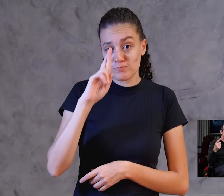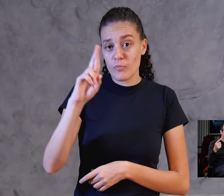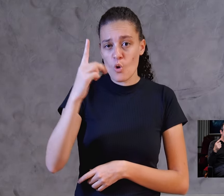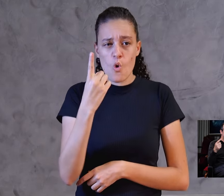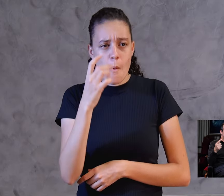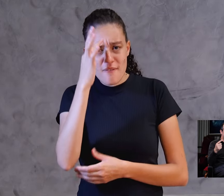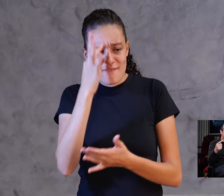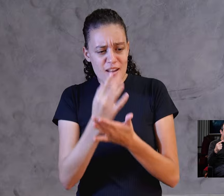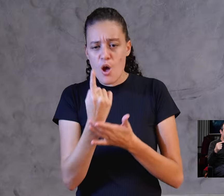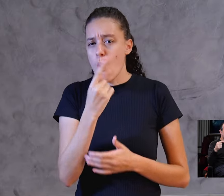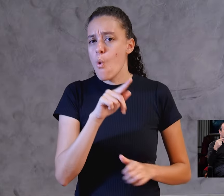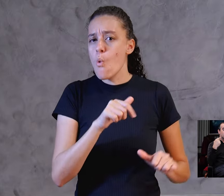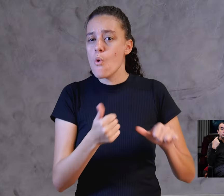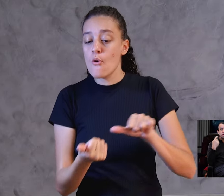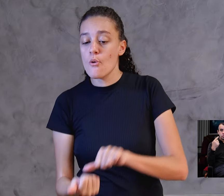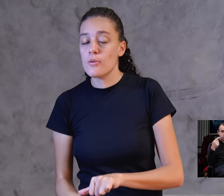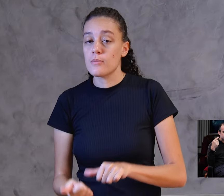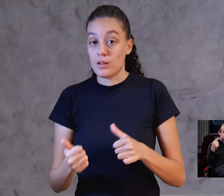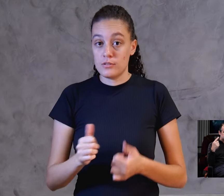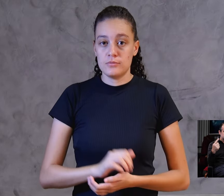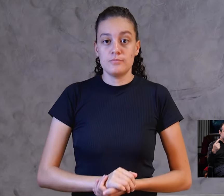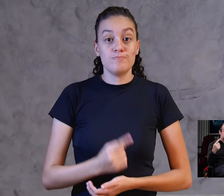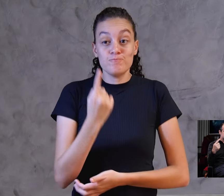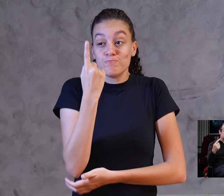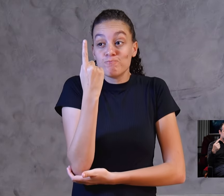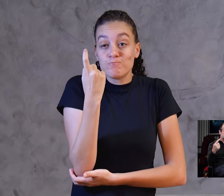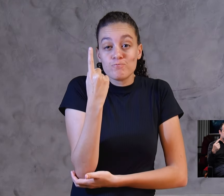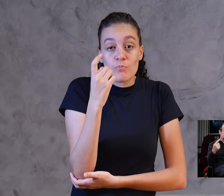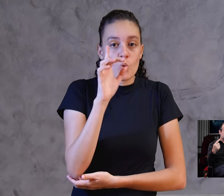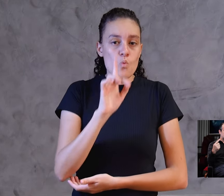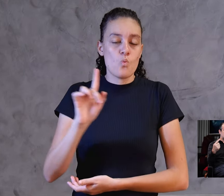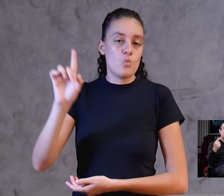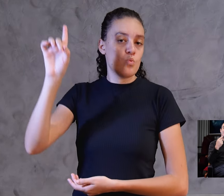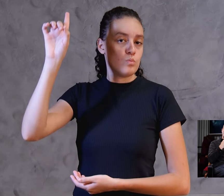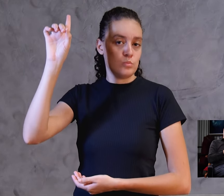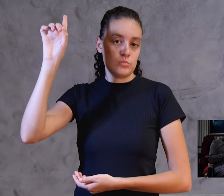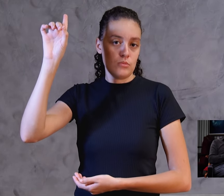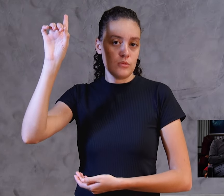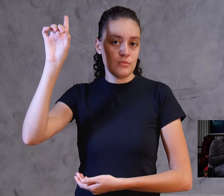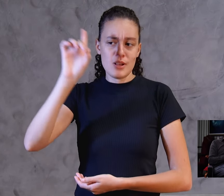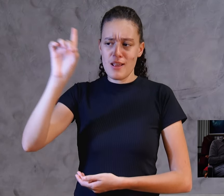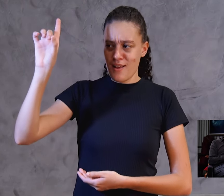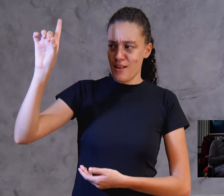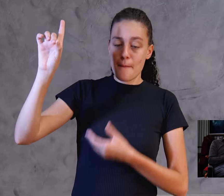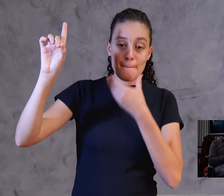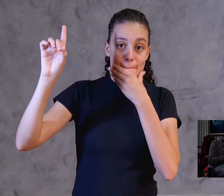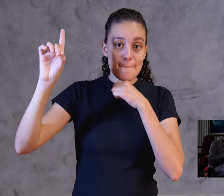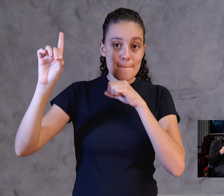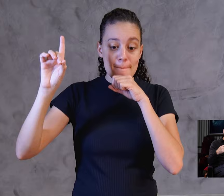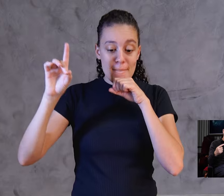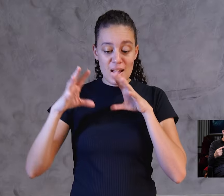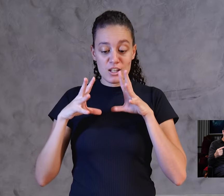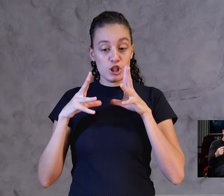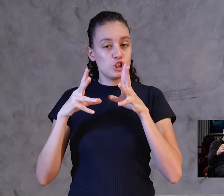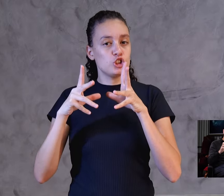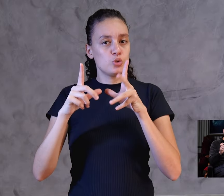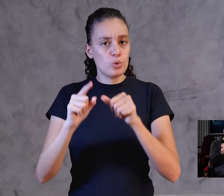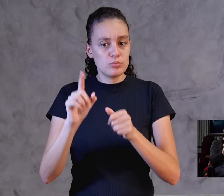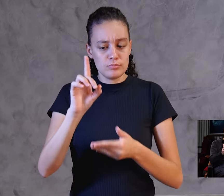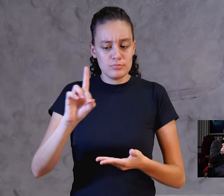batismo. Um só Deus e Pai de todos. O qual, quem é